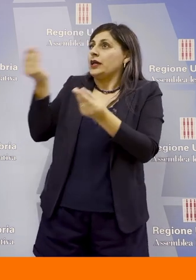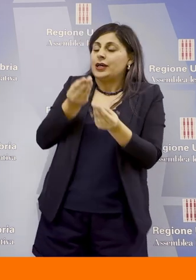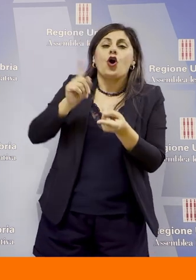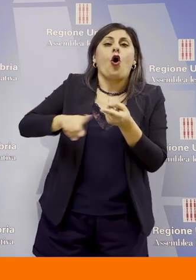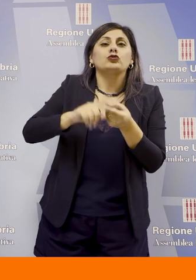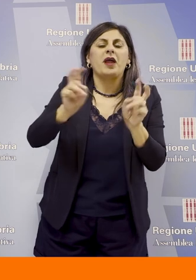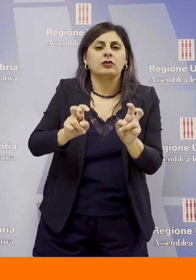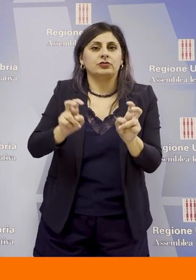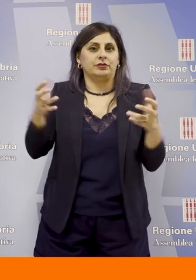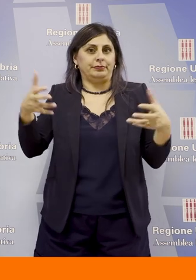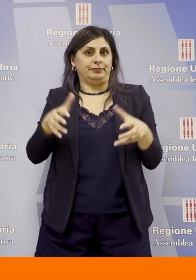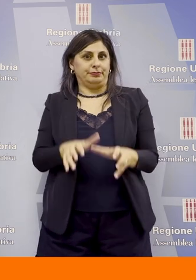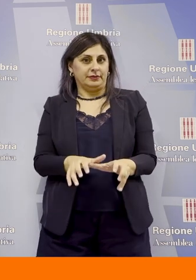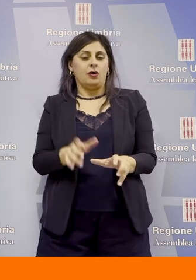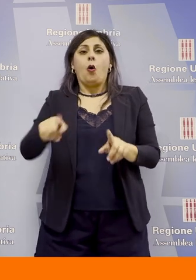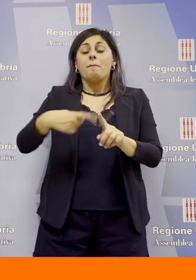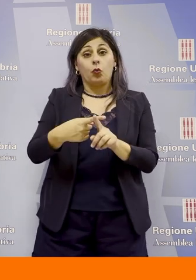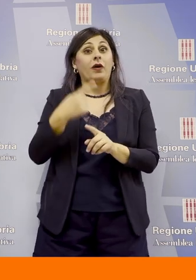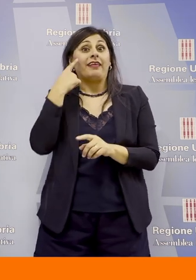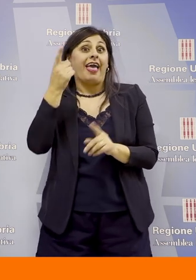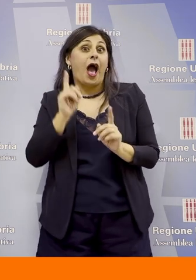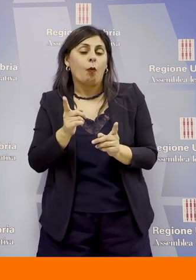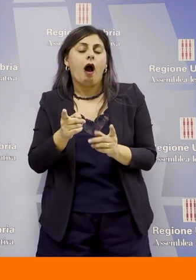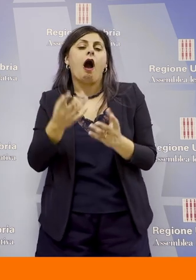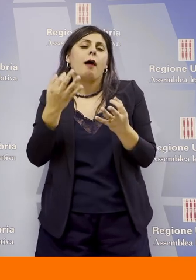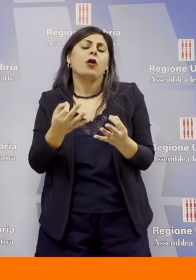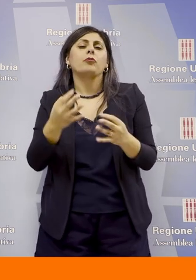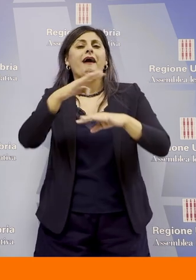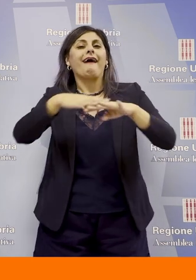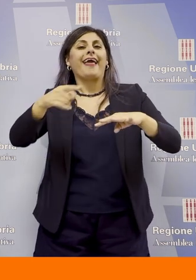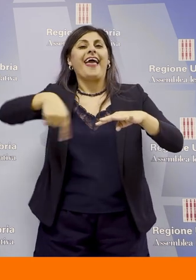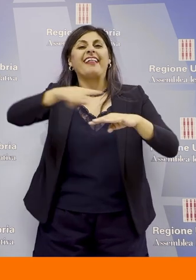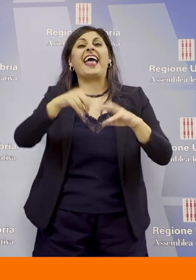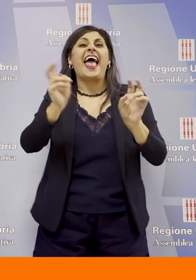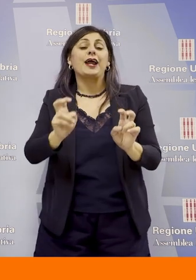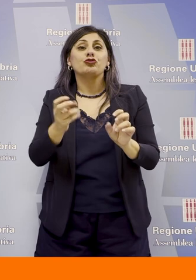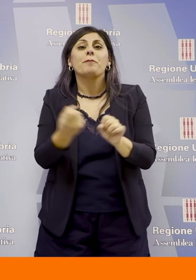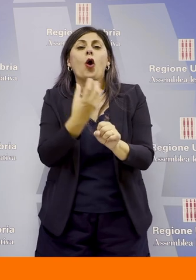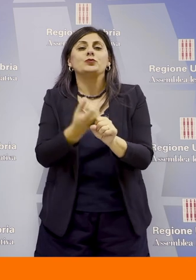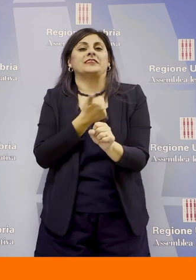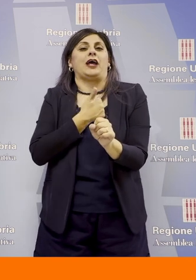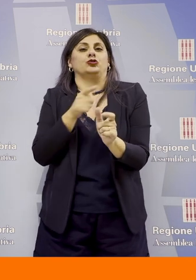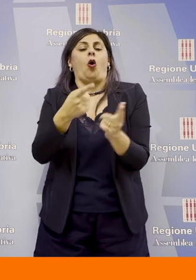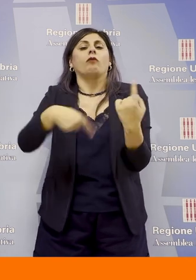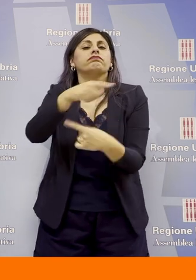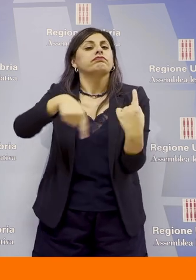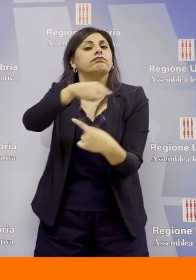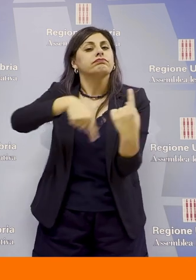di consumo ma anche con l'idea, e questo è molto significativo, di immettere nella rete l'energia così prodotta quindi si produce anche un